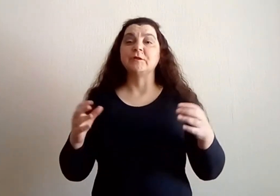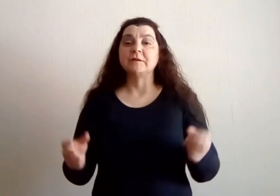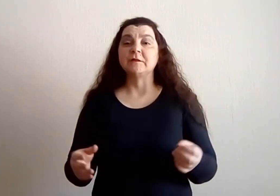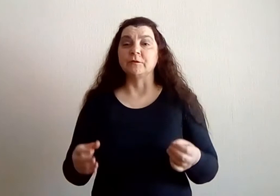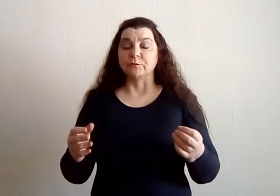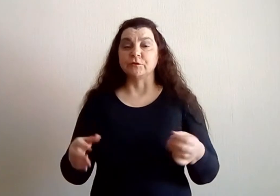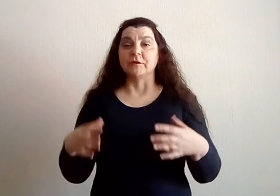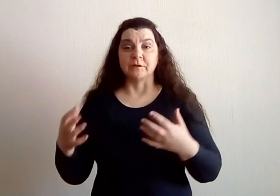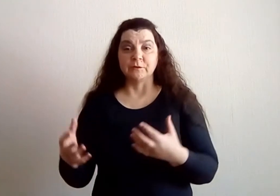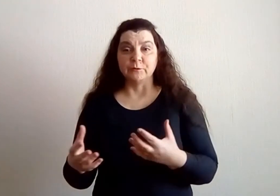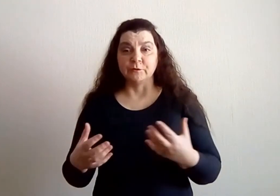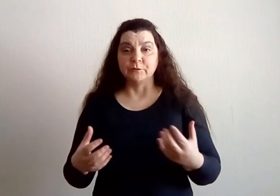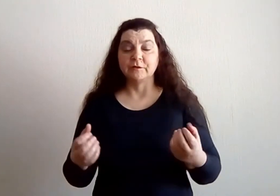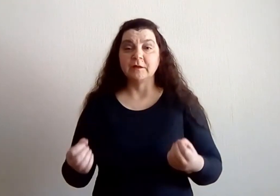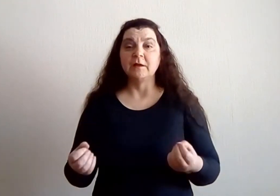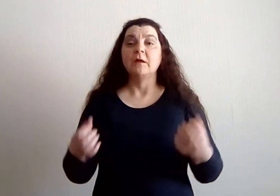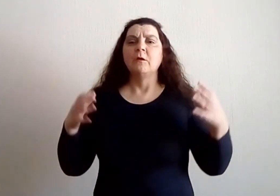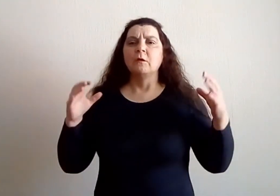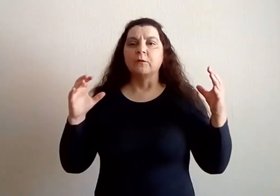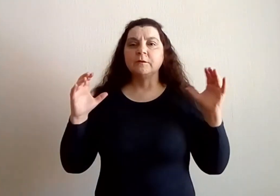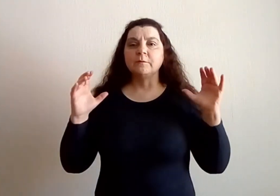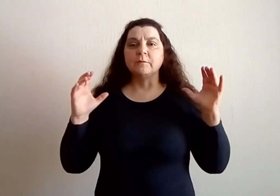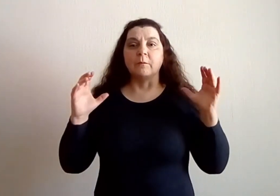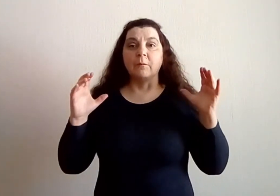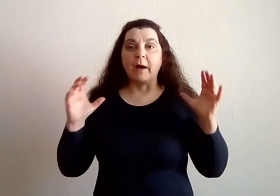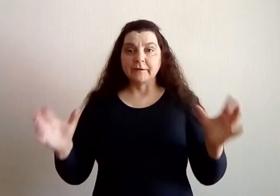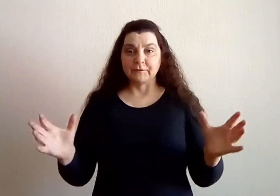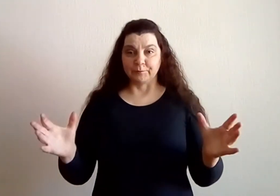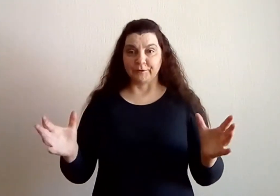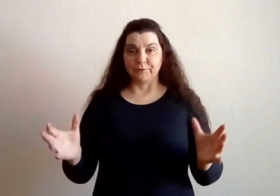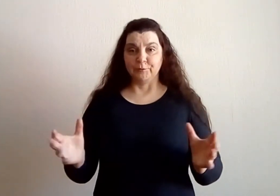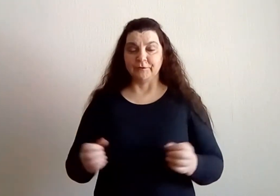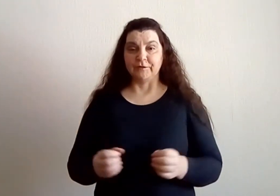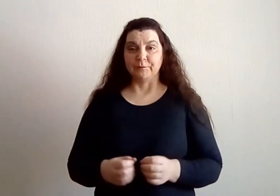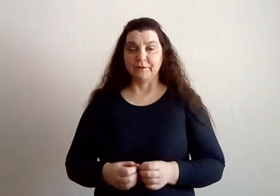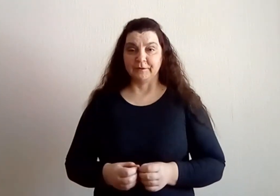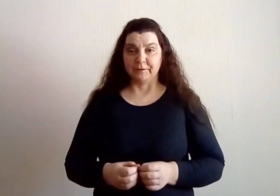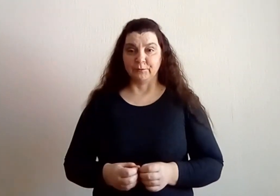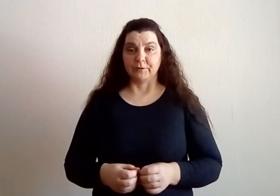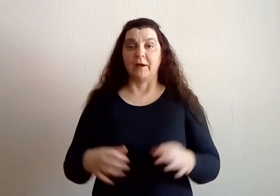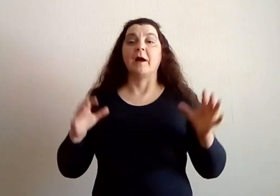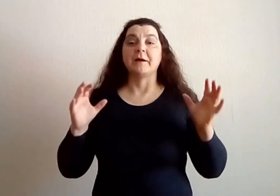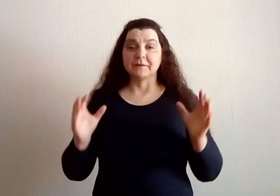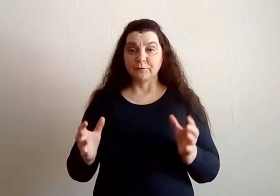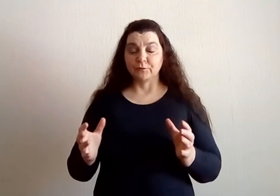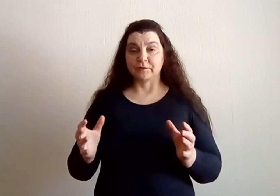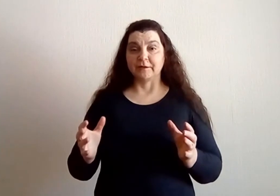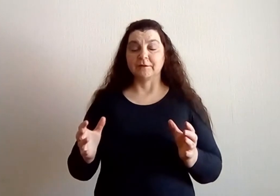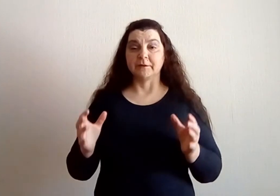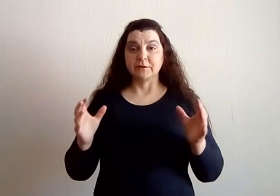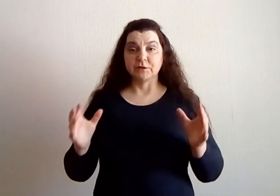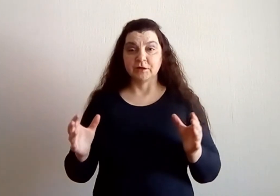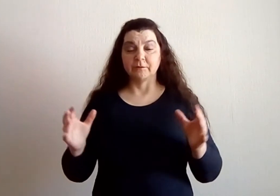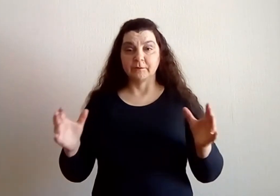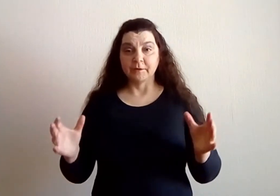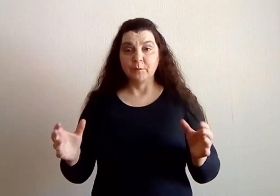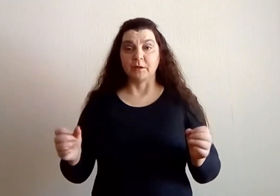достигнет нужна ту или иную цель, он массу придумывает себе отговорки. А когда у него стоит ограничение во времени,